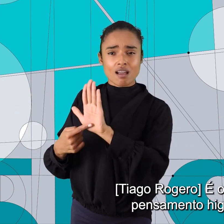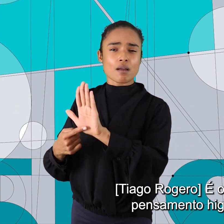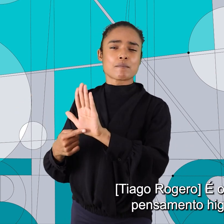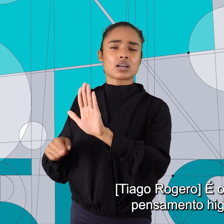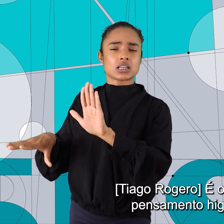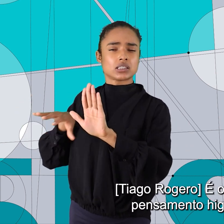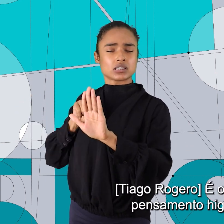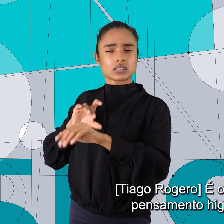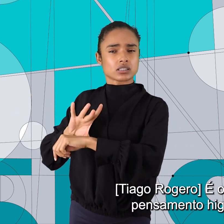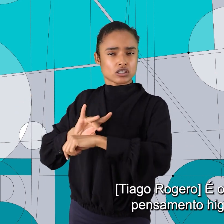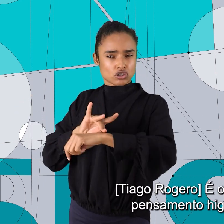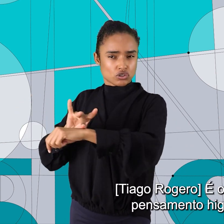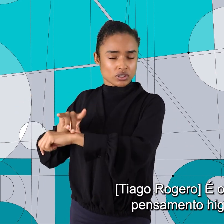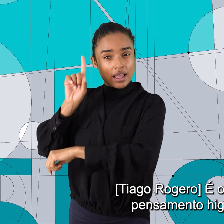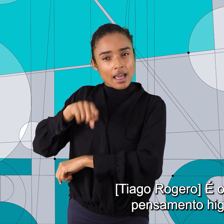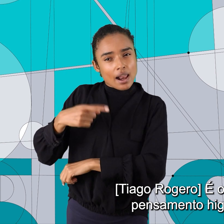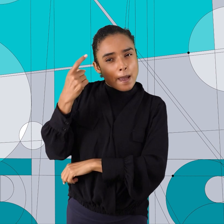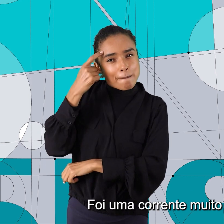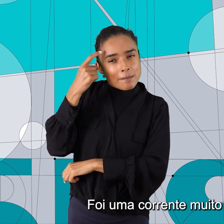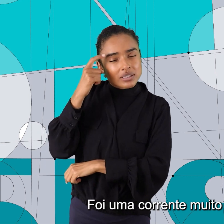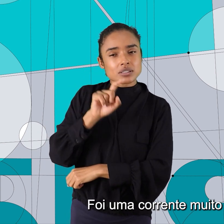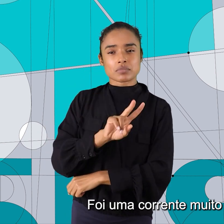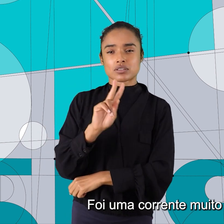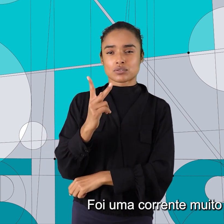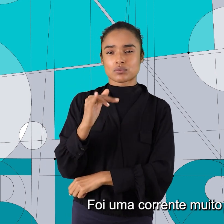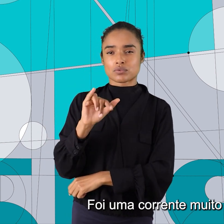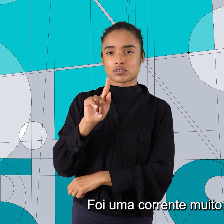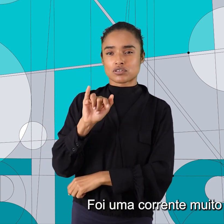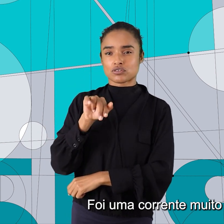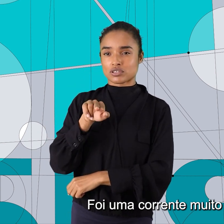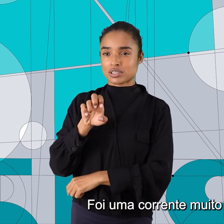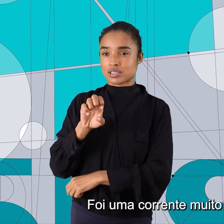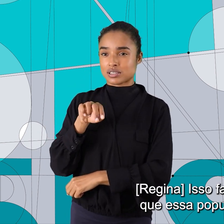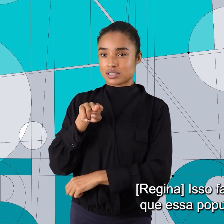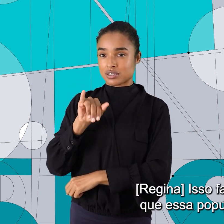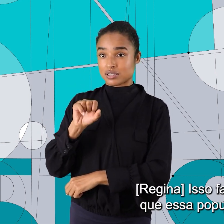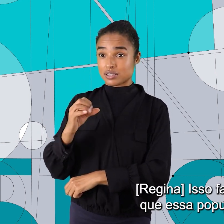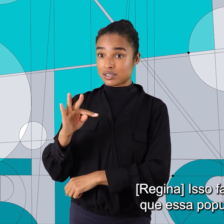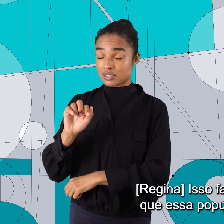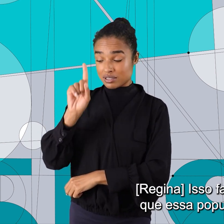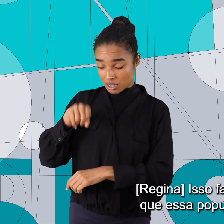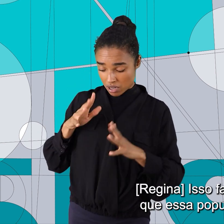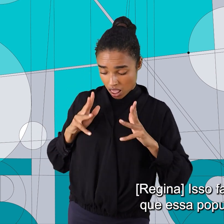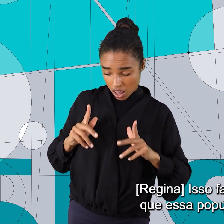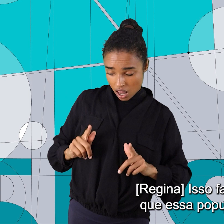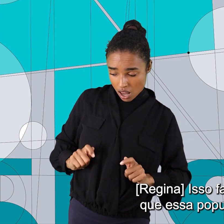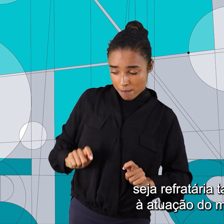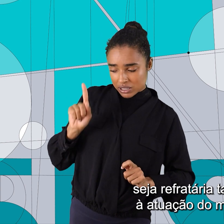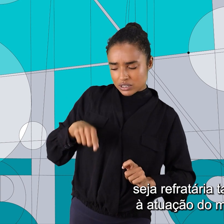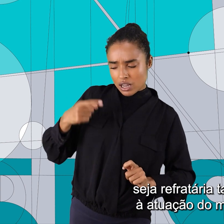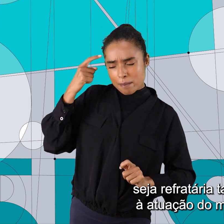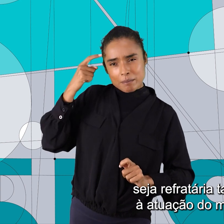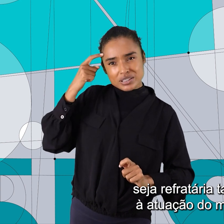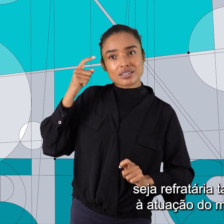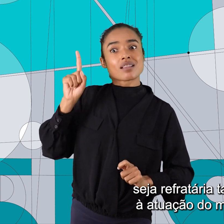É o chamado pensamento higienista. Foi uma corrente muito forte no Brasil. Isso faz com que essa população